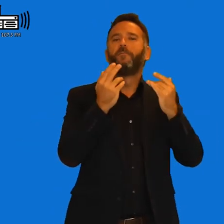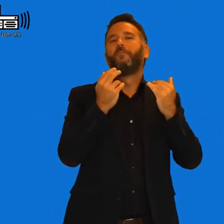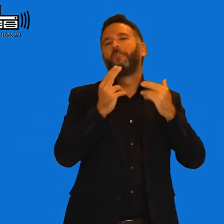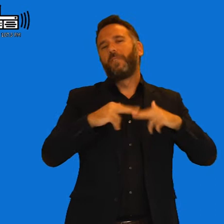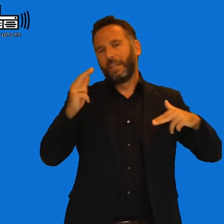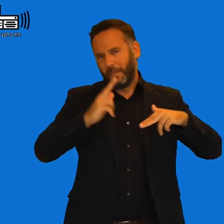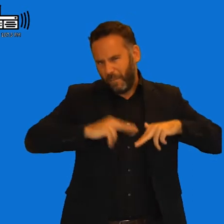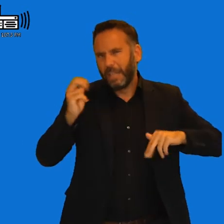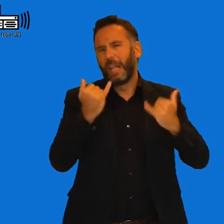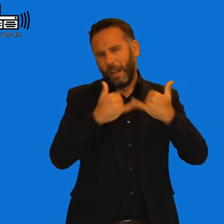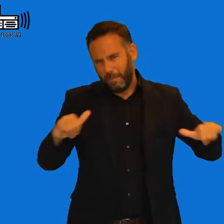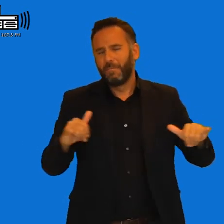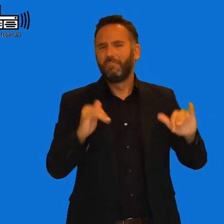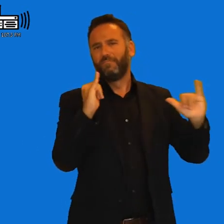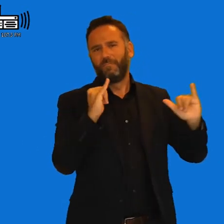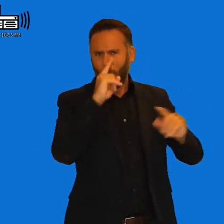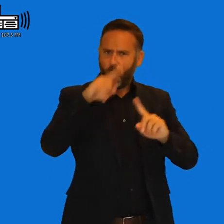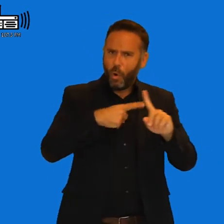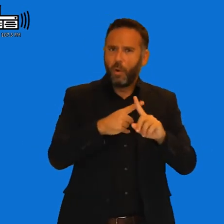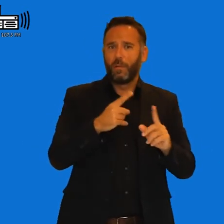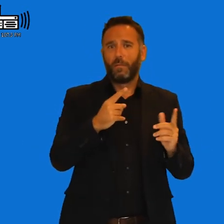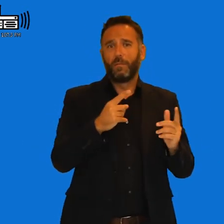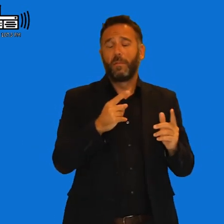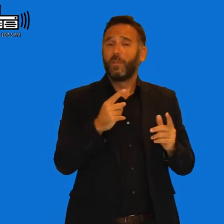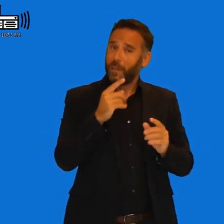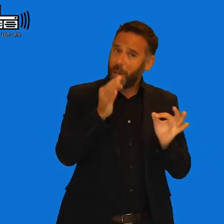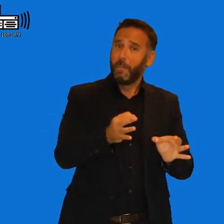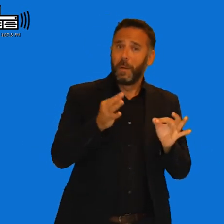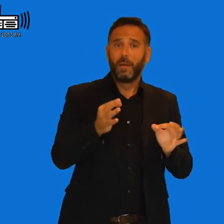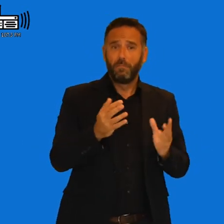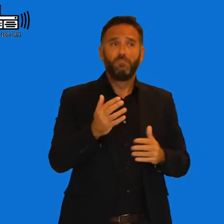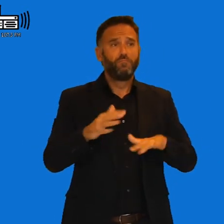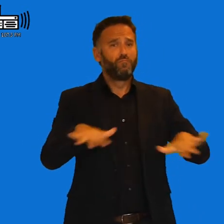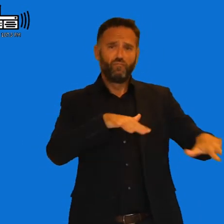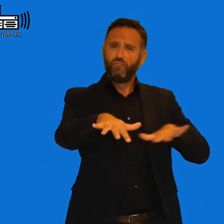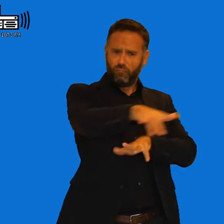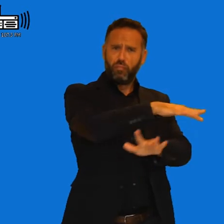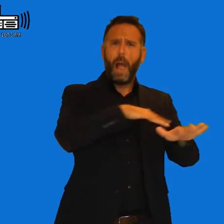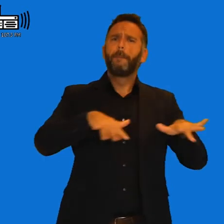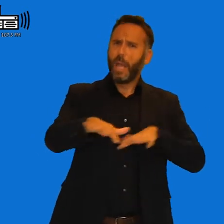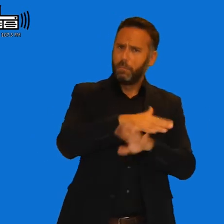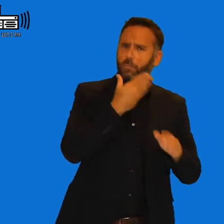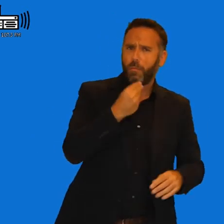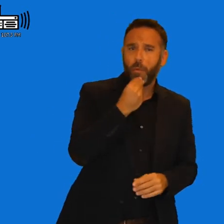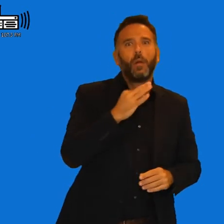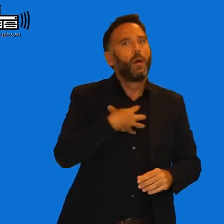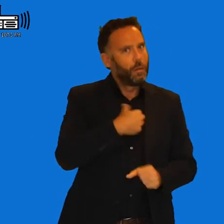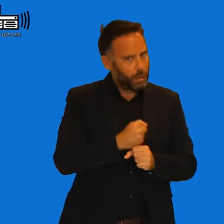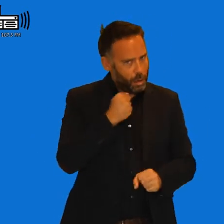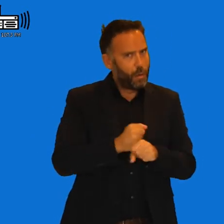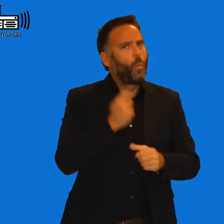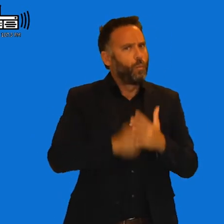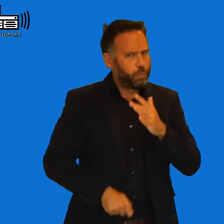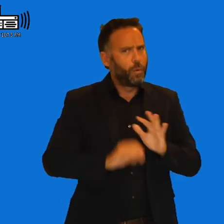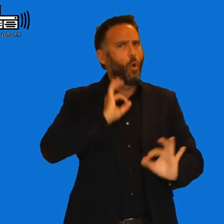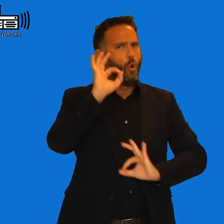cada año y... Cada año y... Y bueno, la verdad es que es un trabajazo terrible porque es